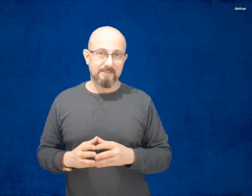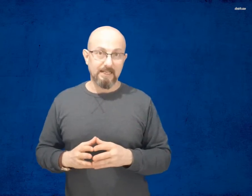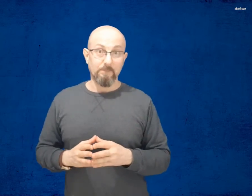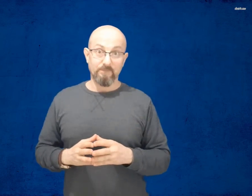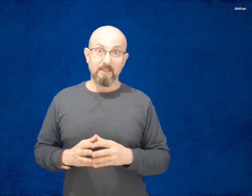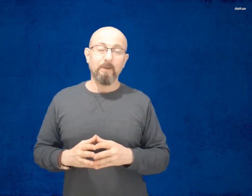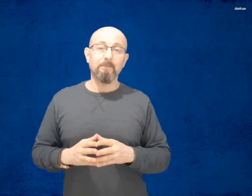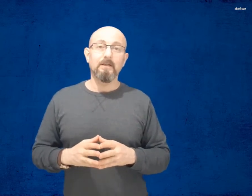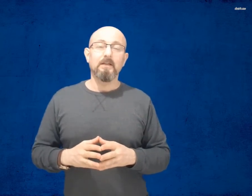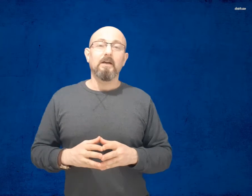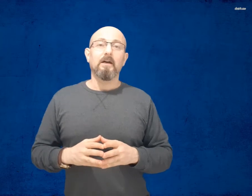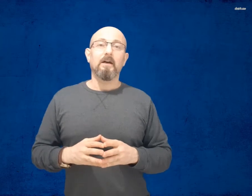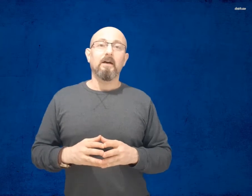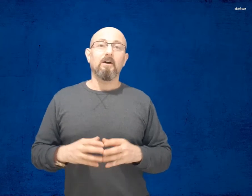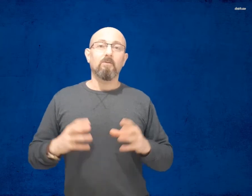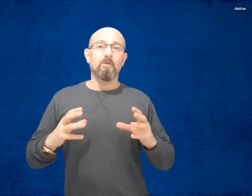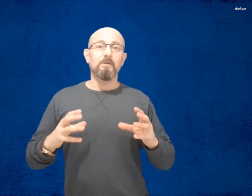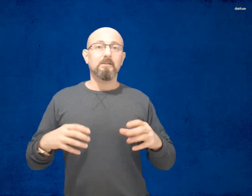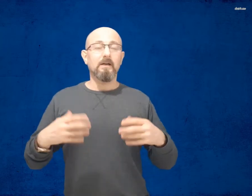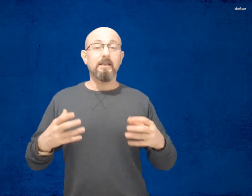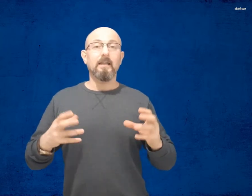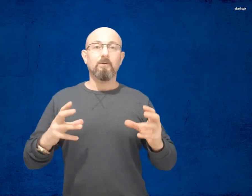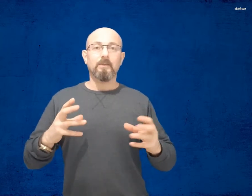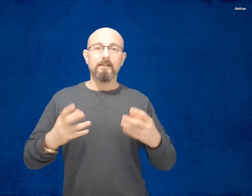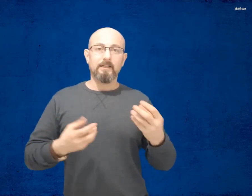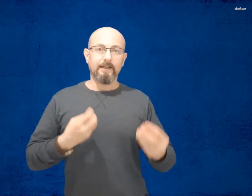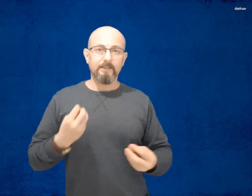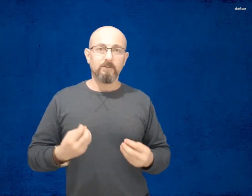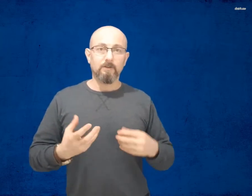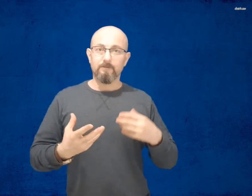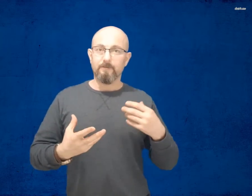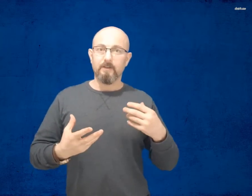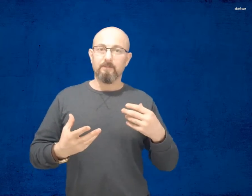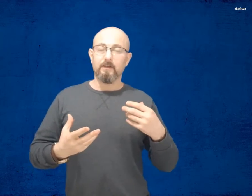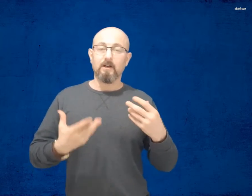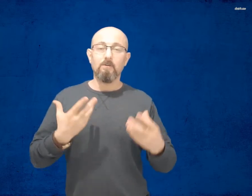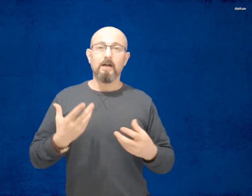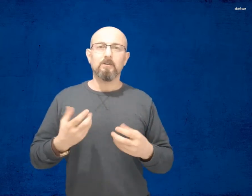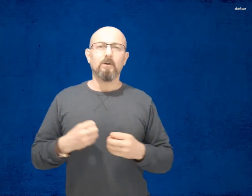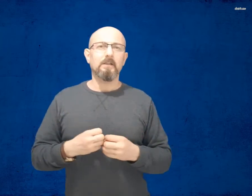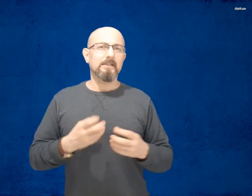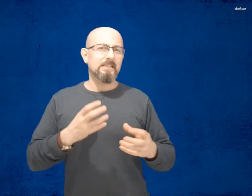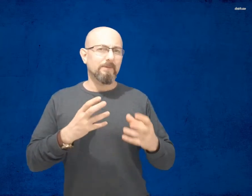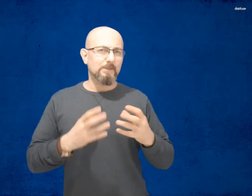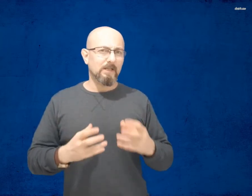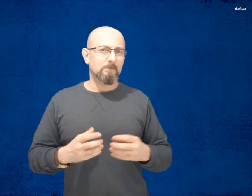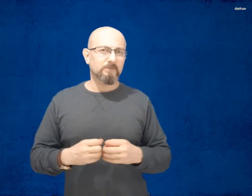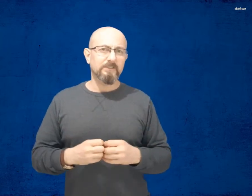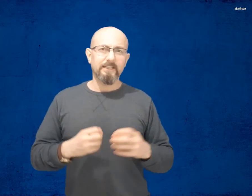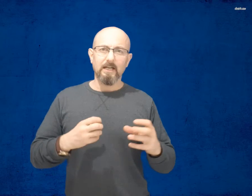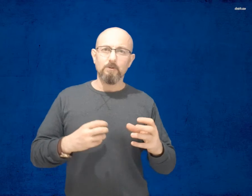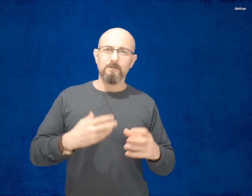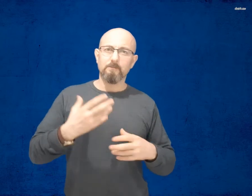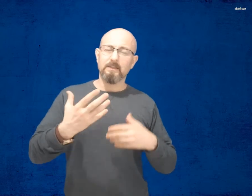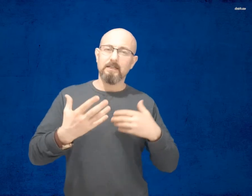السليم تمام؟ ومثل ما قلنا لو أنت عندك أي ضعف في قواعد واللغة الإنجليزية بالنسبة للمبتدين أو شفت مثلا